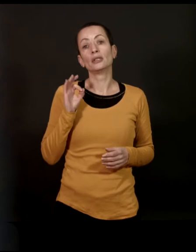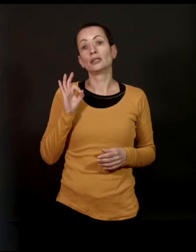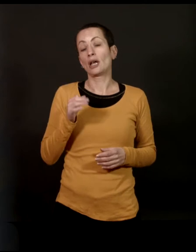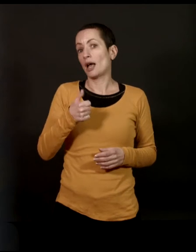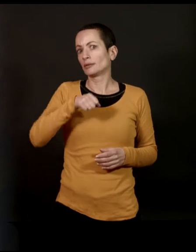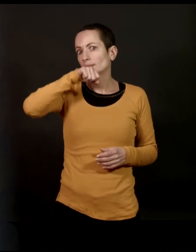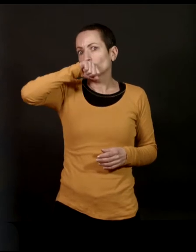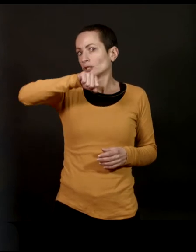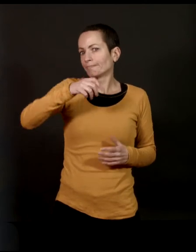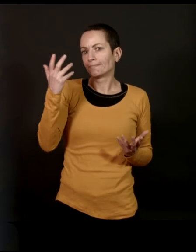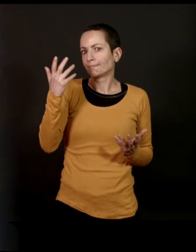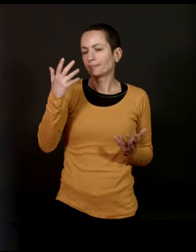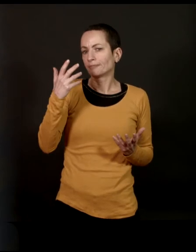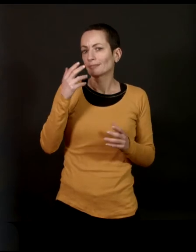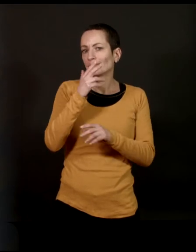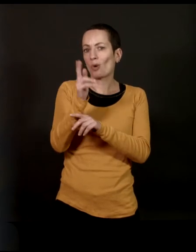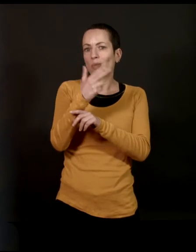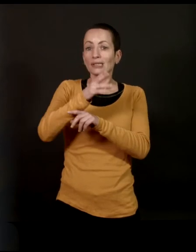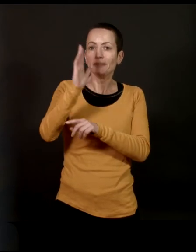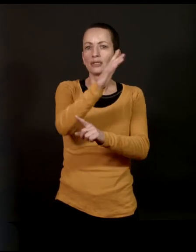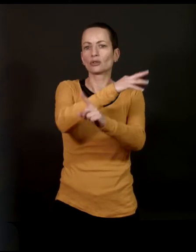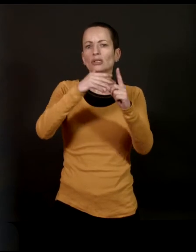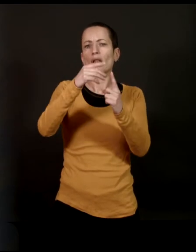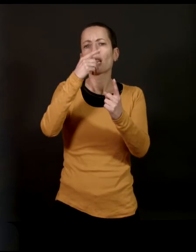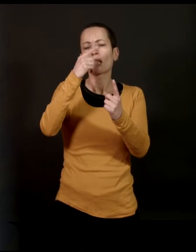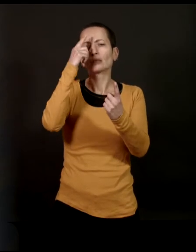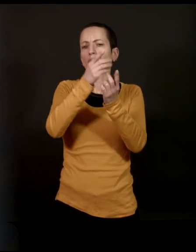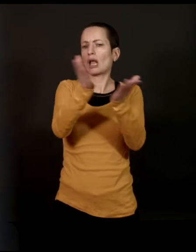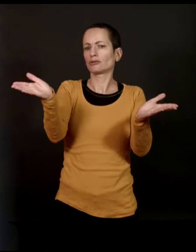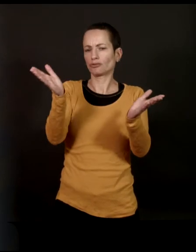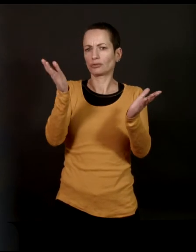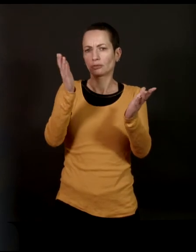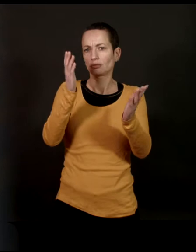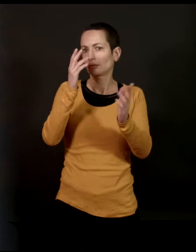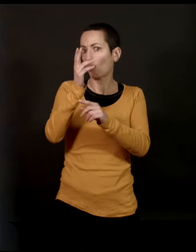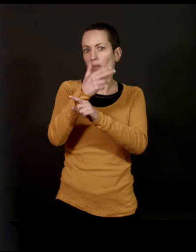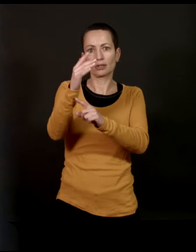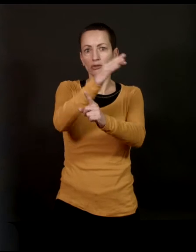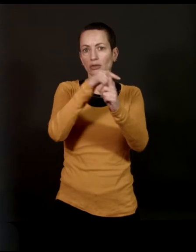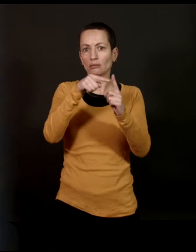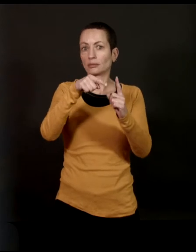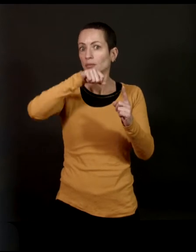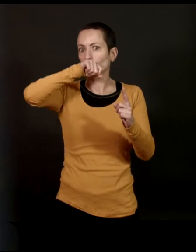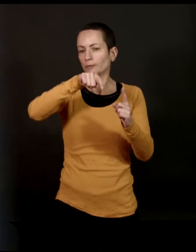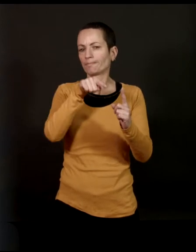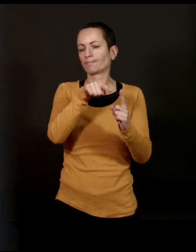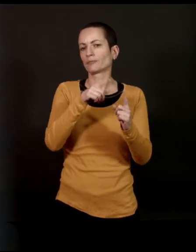chose qui me passionne, que j'adore faire, c'est le reportage social, au sens très large du terme. Donc c'est vrai que dans Le Monde,